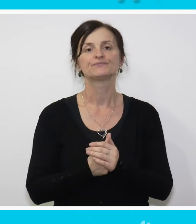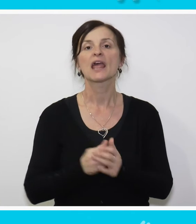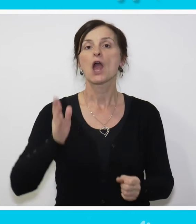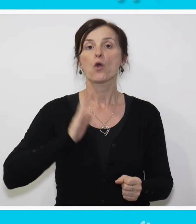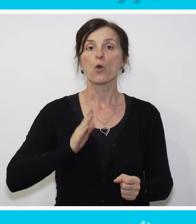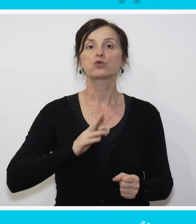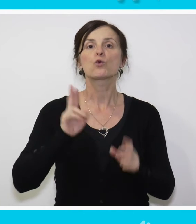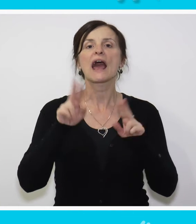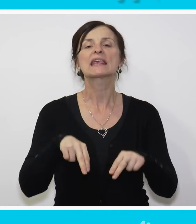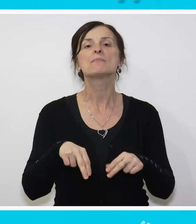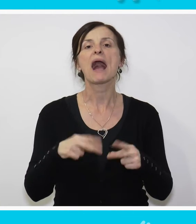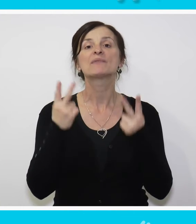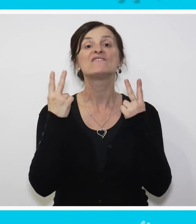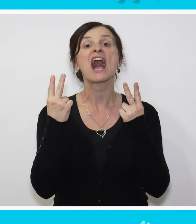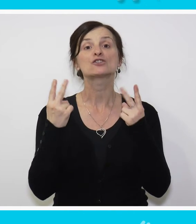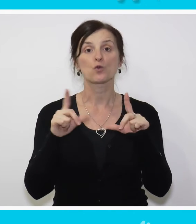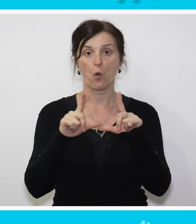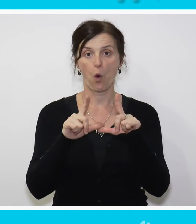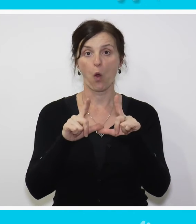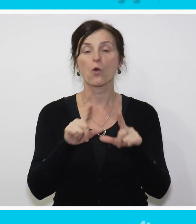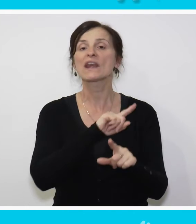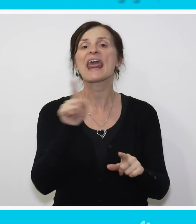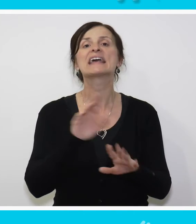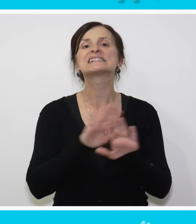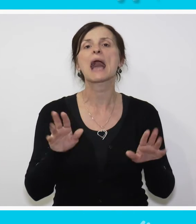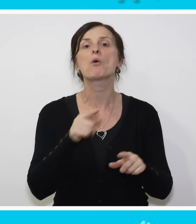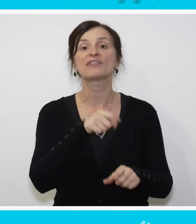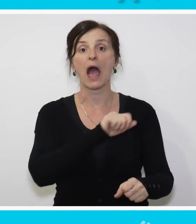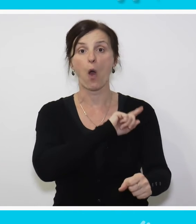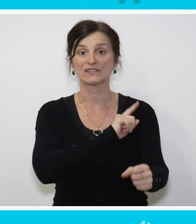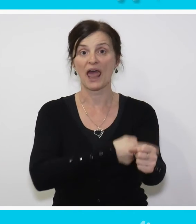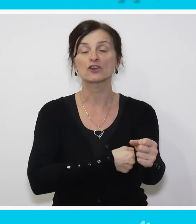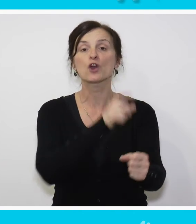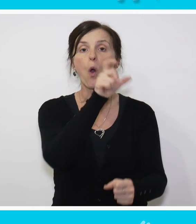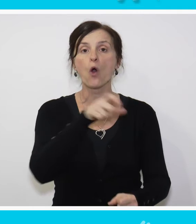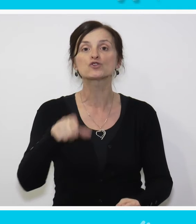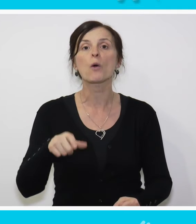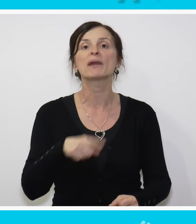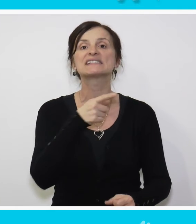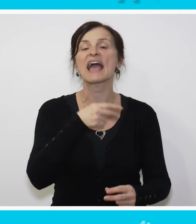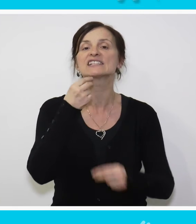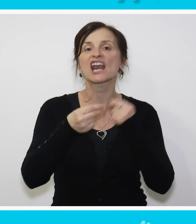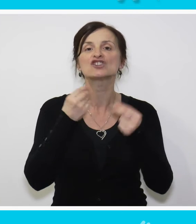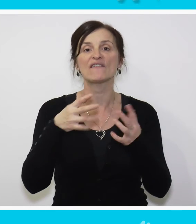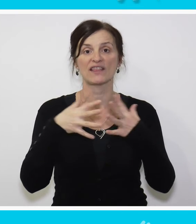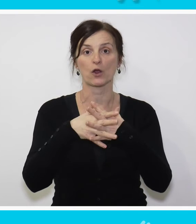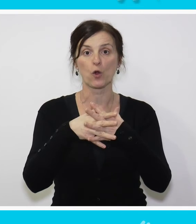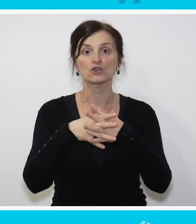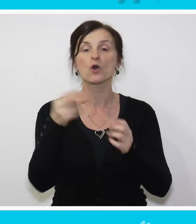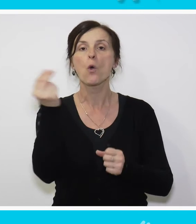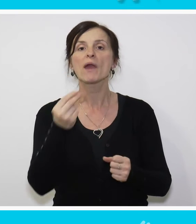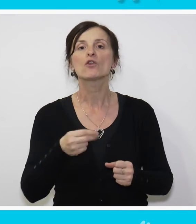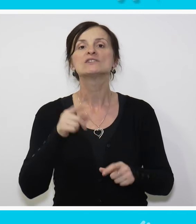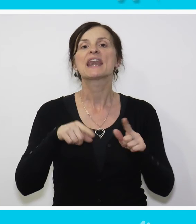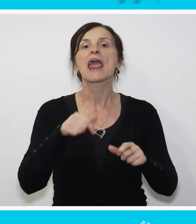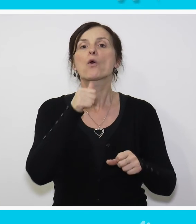Kultura ima značajnu ulogu ne samo da osnažuje osobe za izražavanje kroz umetnost,